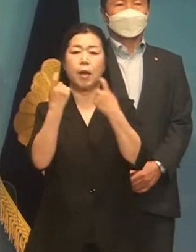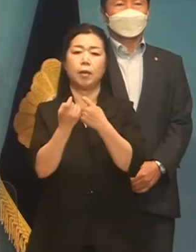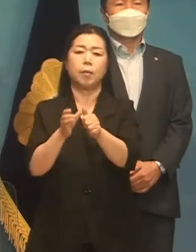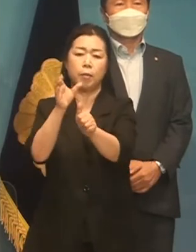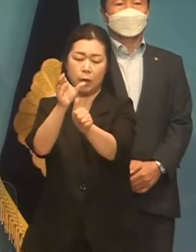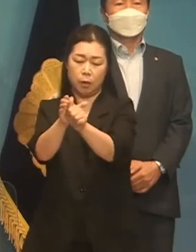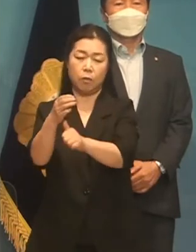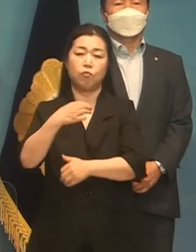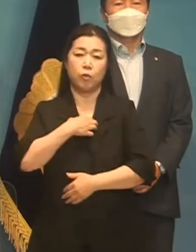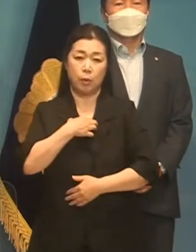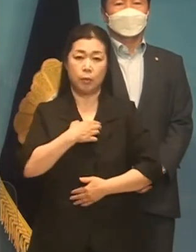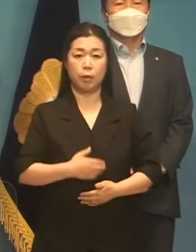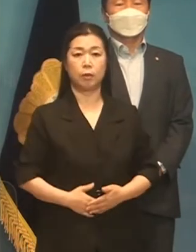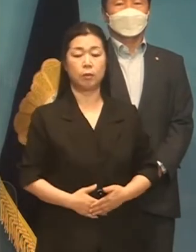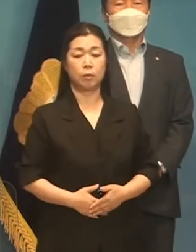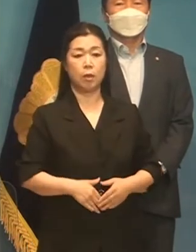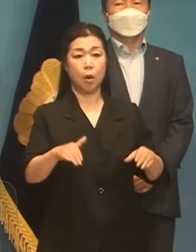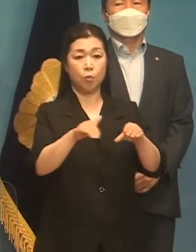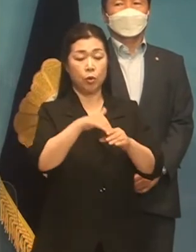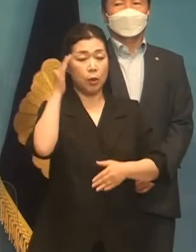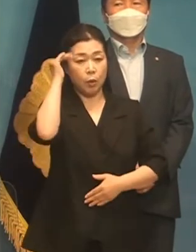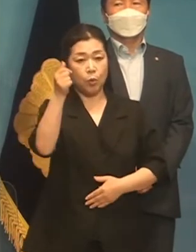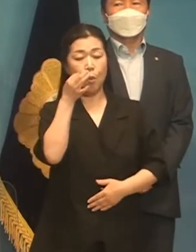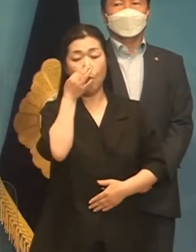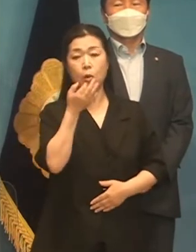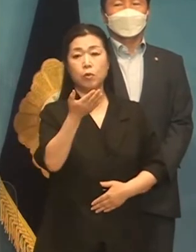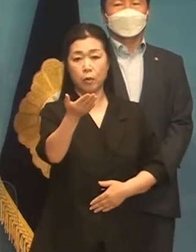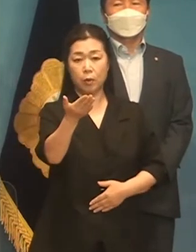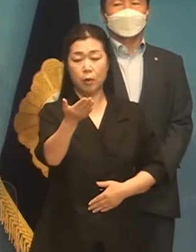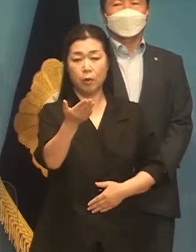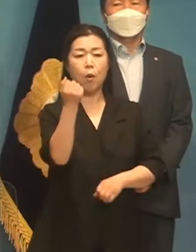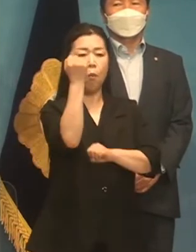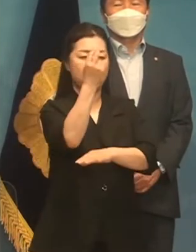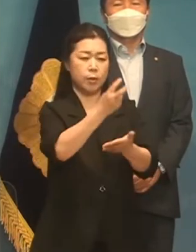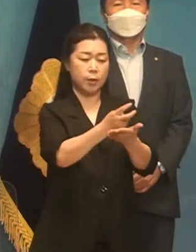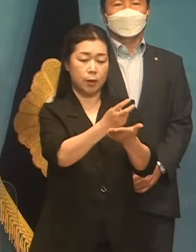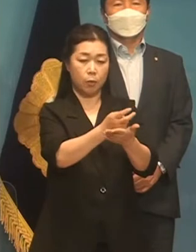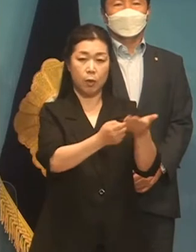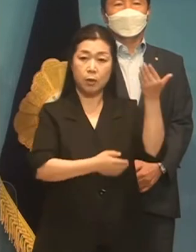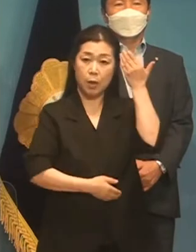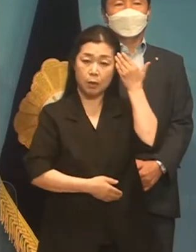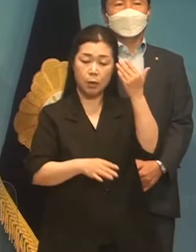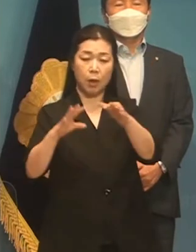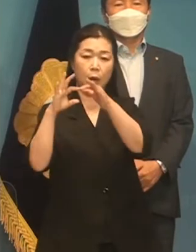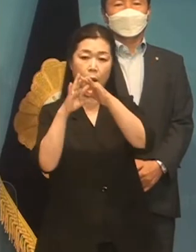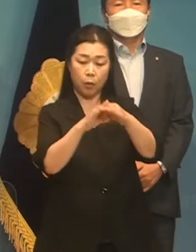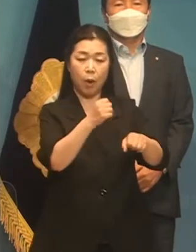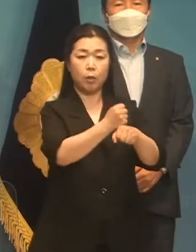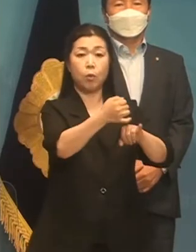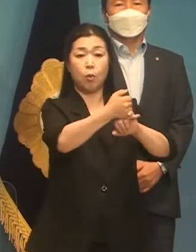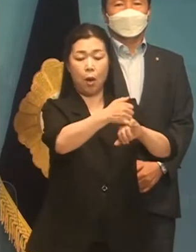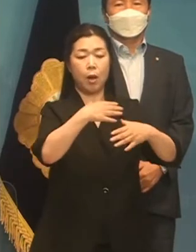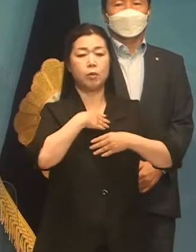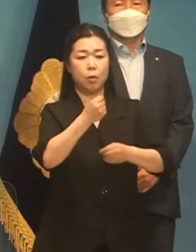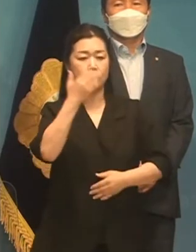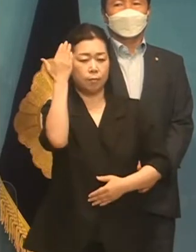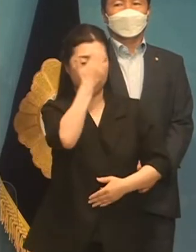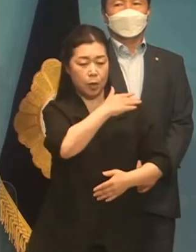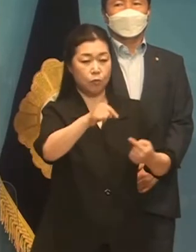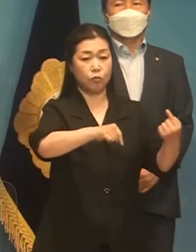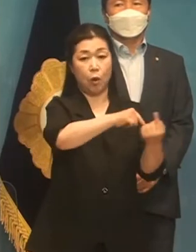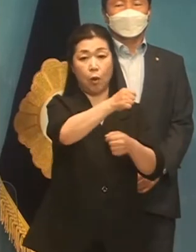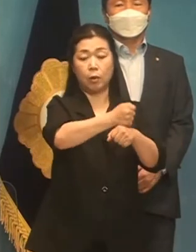위험합니다. 문재인 대통령이 보여주신 원칙과 상식이 이어지도록 안정되고 투명한